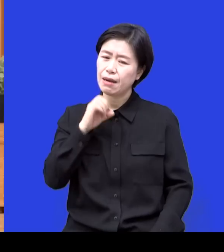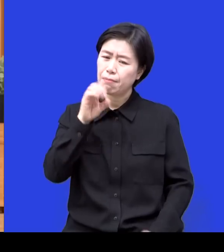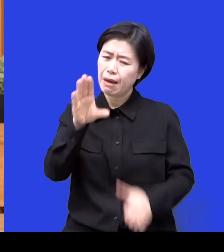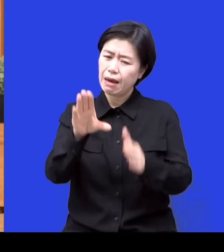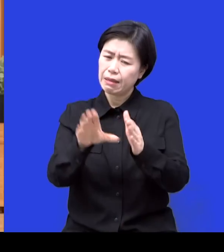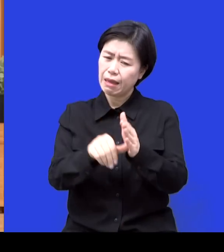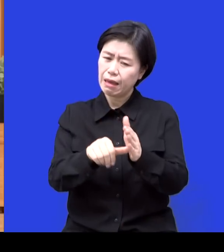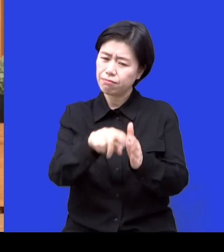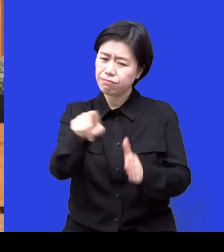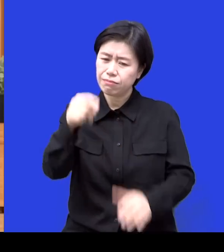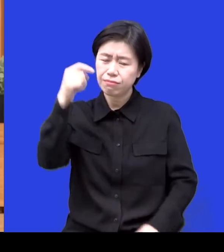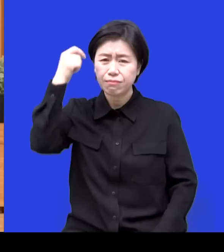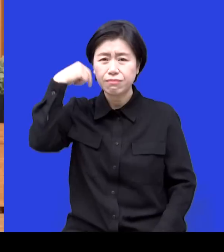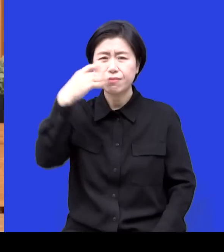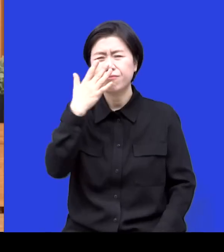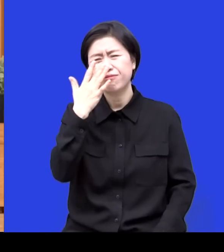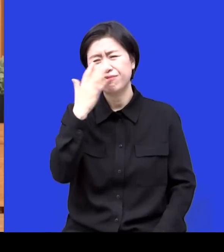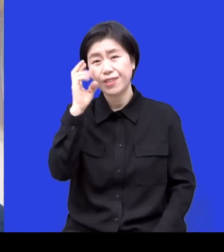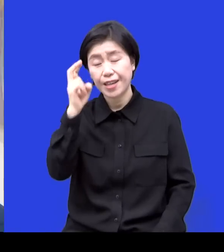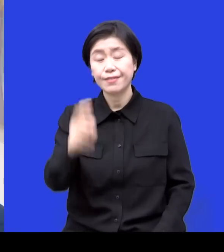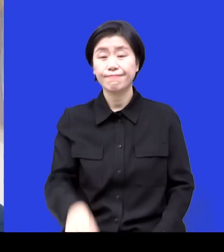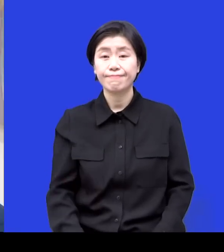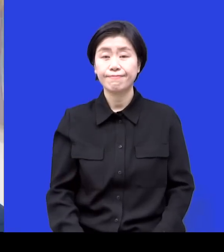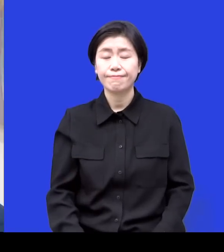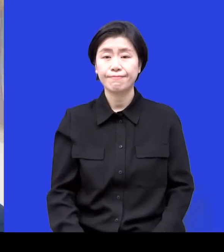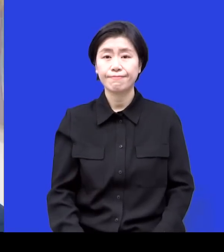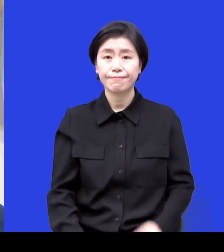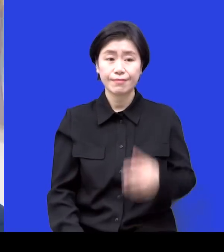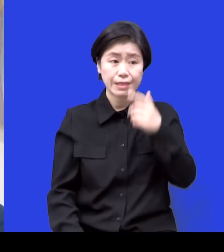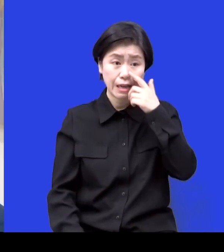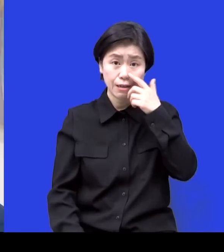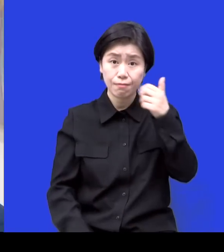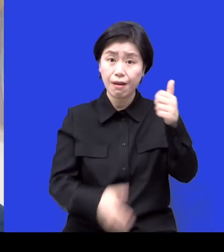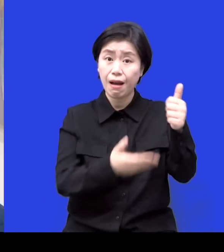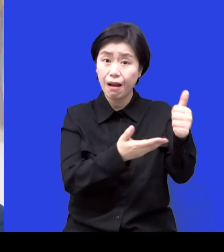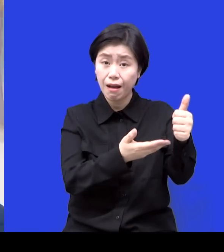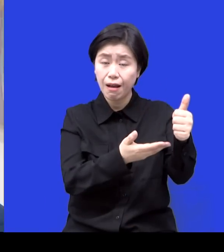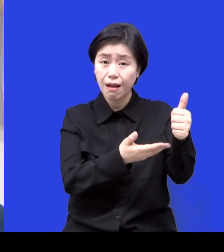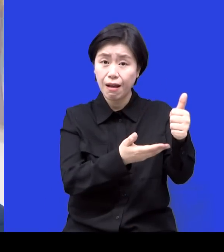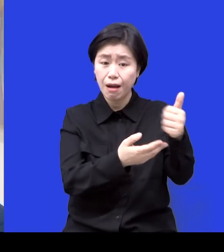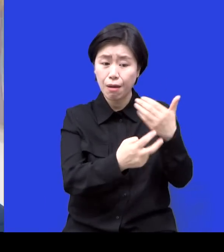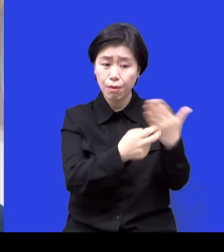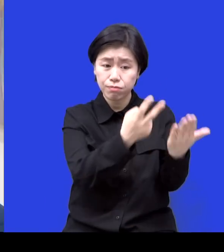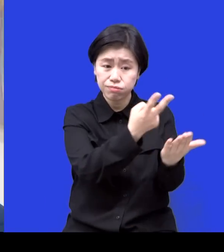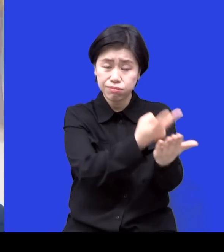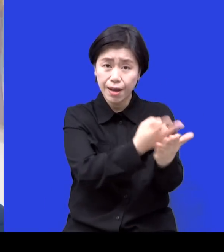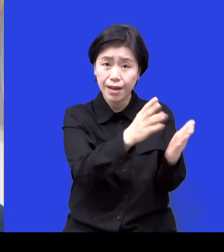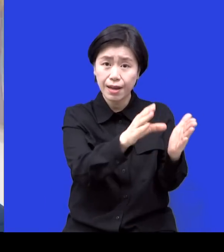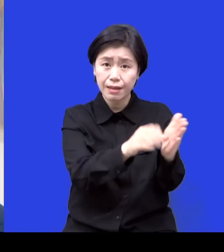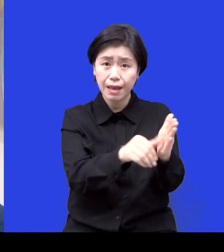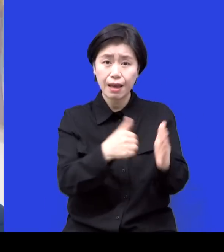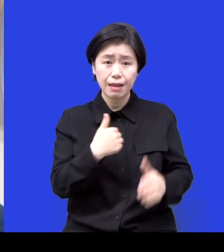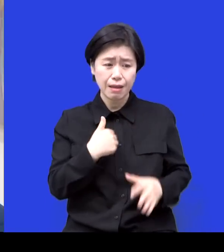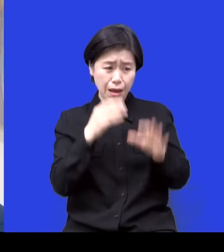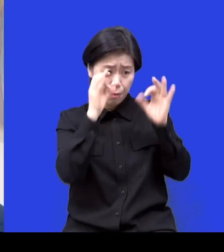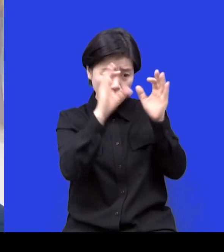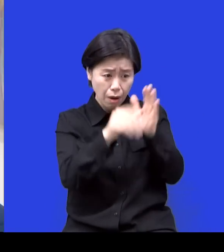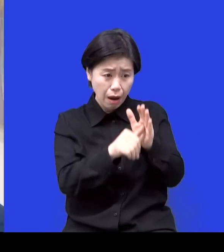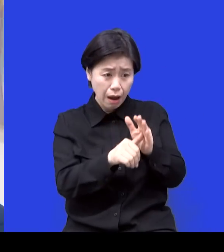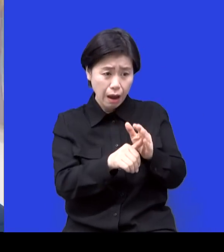않으실 거예요 근데 이제 가장 가까이 있는 가족이 그런 투병 생활을 했을 때는 일단은 이제 외형적으로 많이 변해 가게